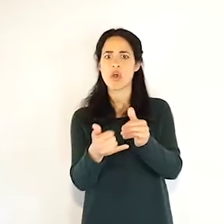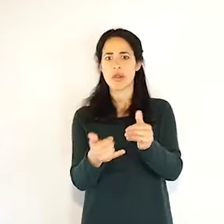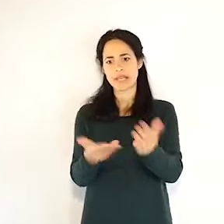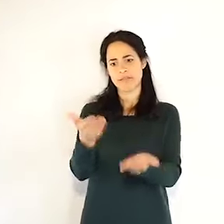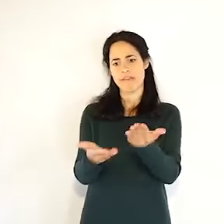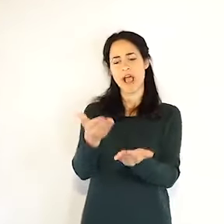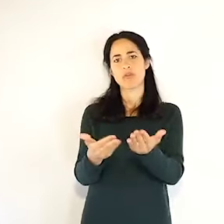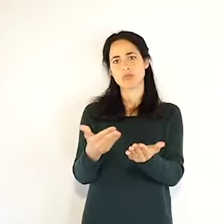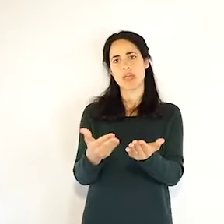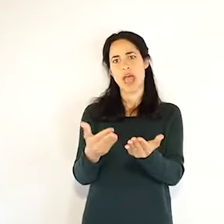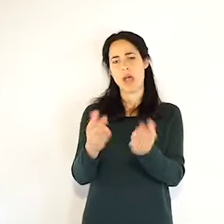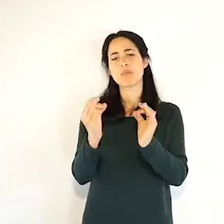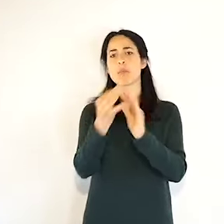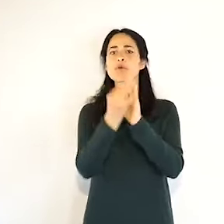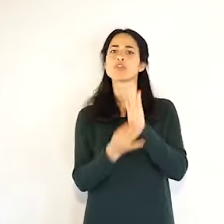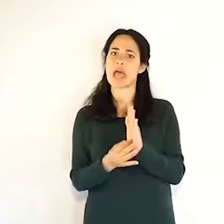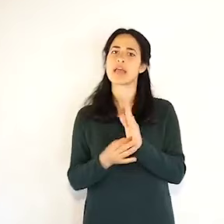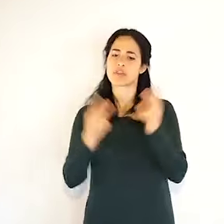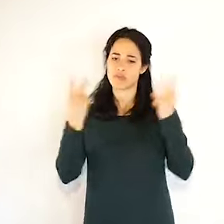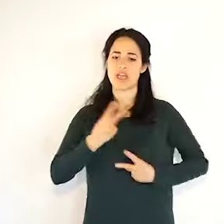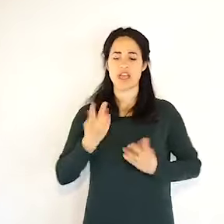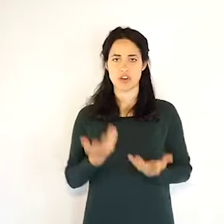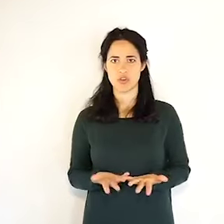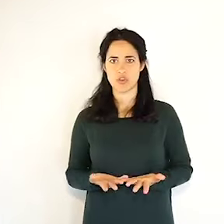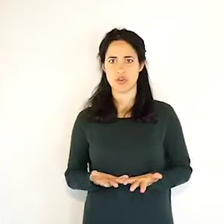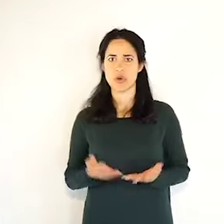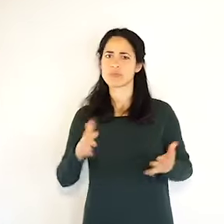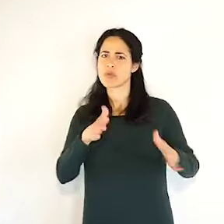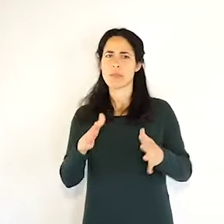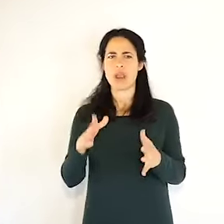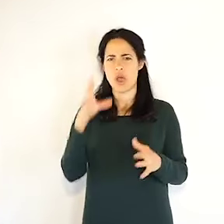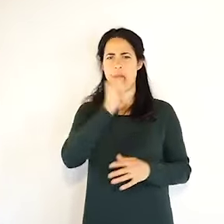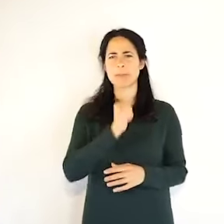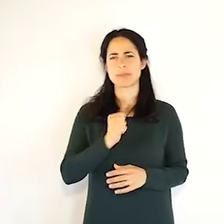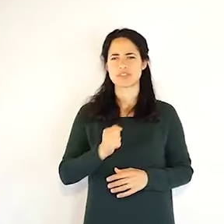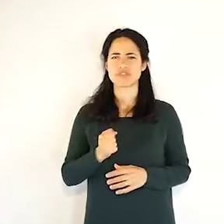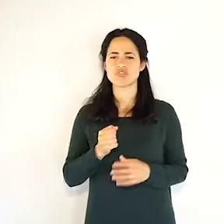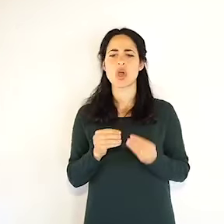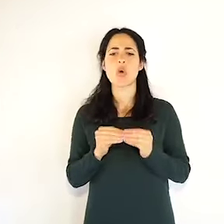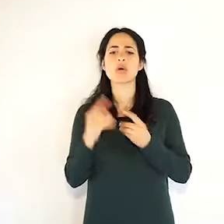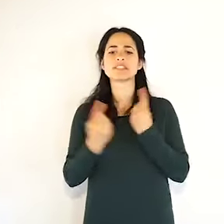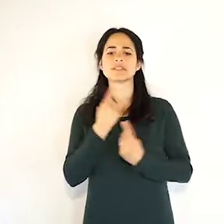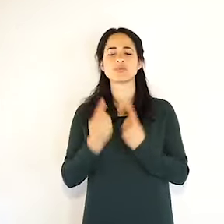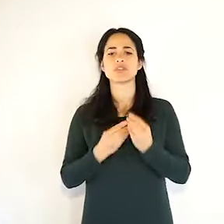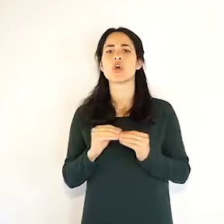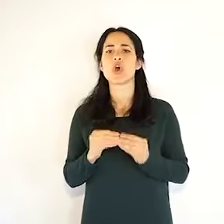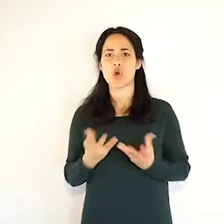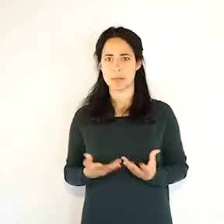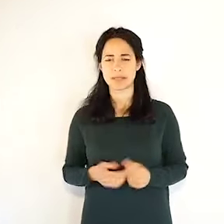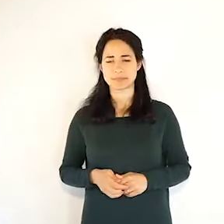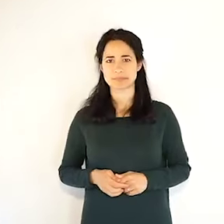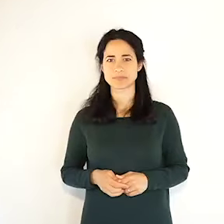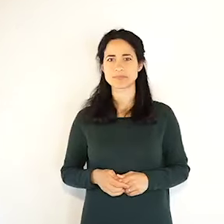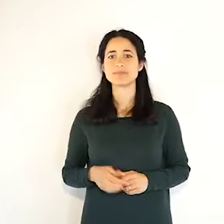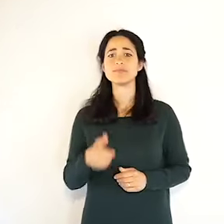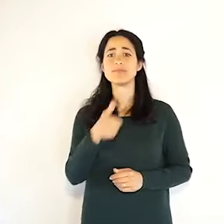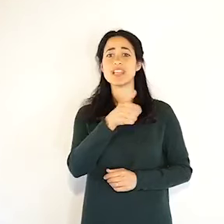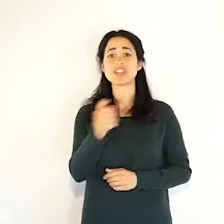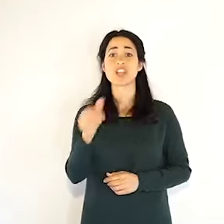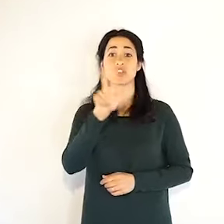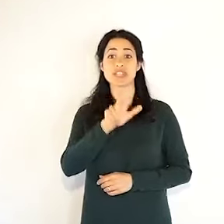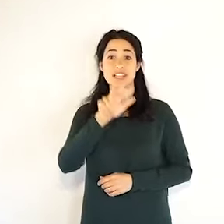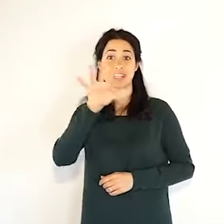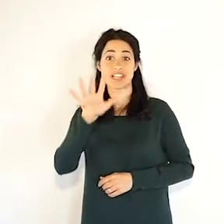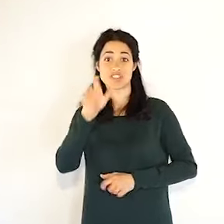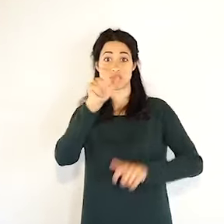Emilia, però vi ho detto che oggi i ricoveri su 135 casi sono 5 ricoveri,